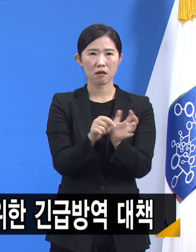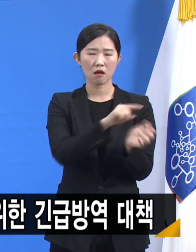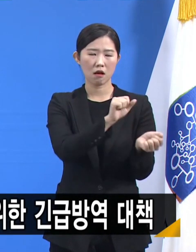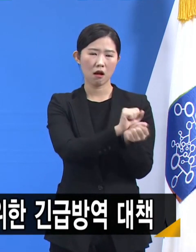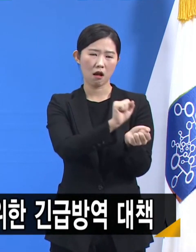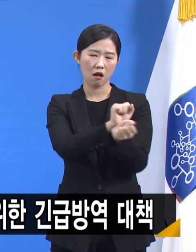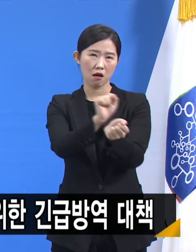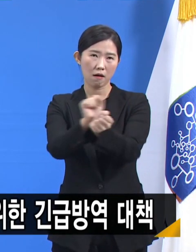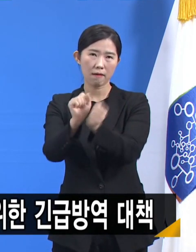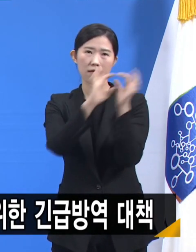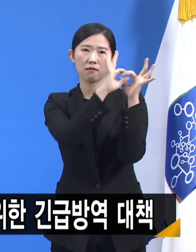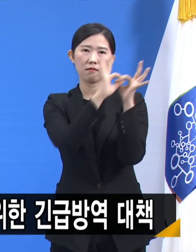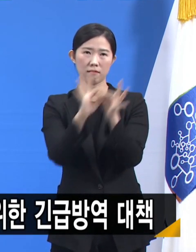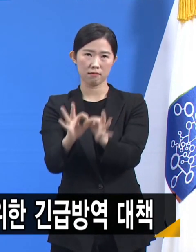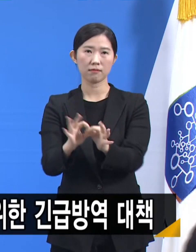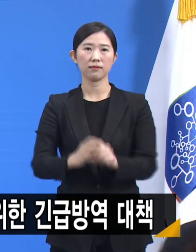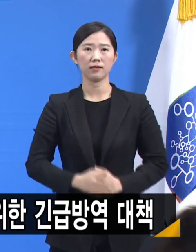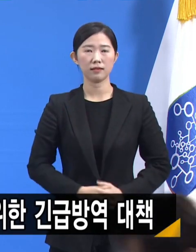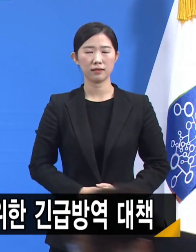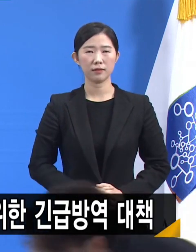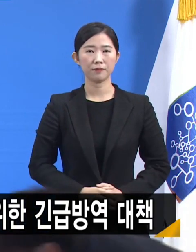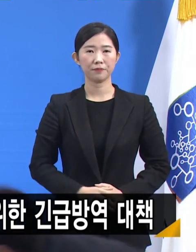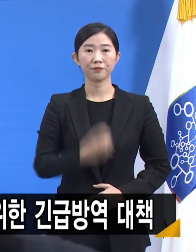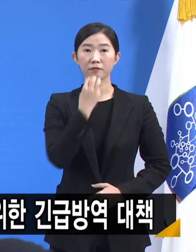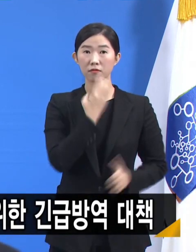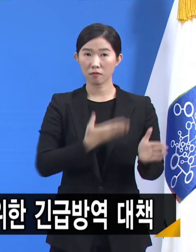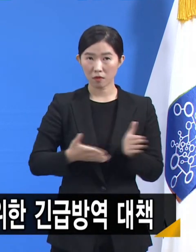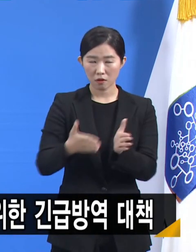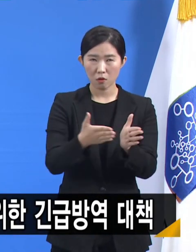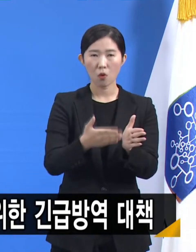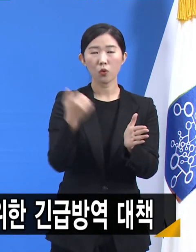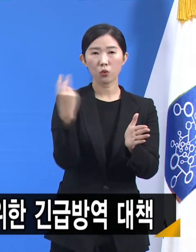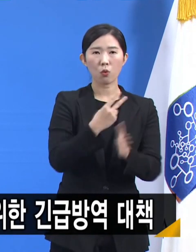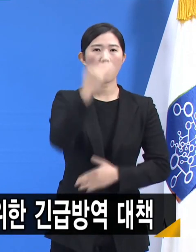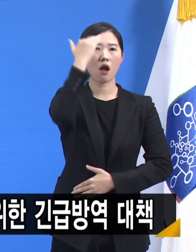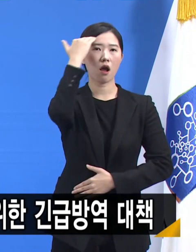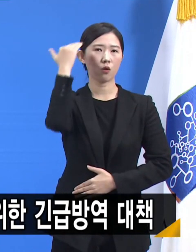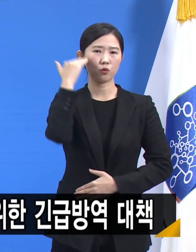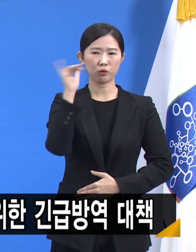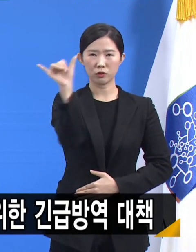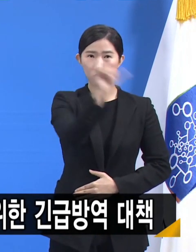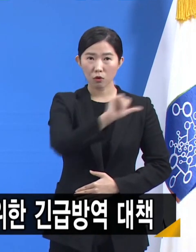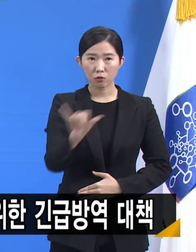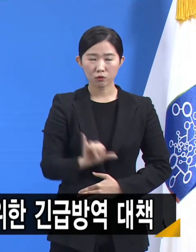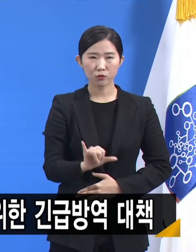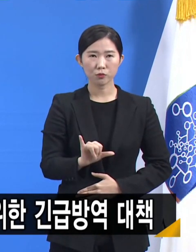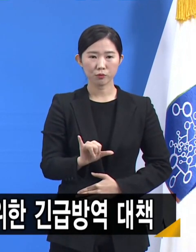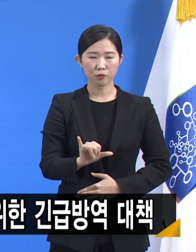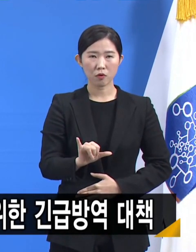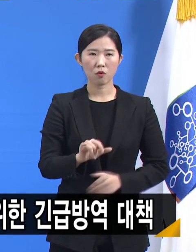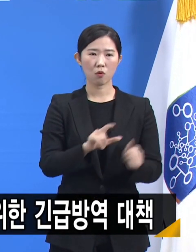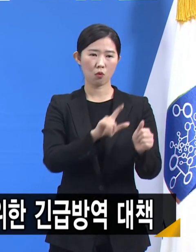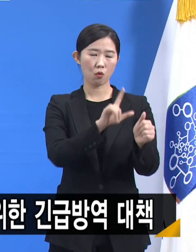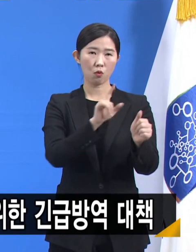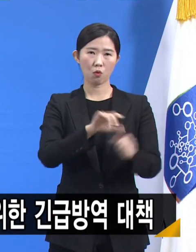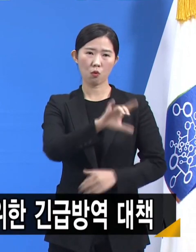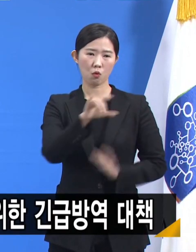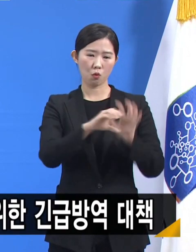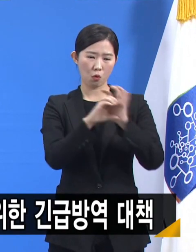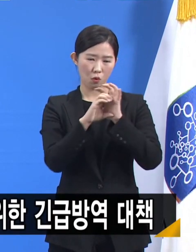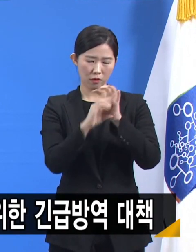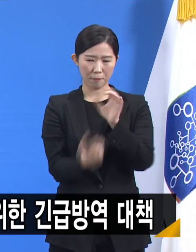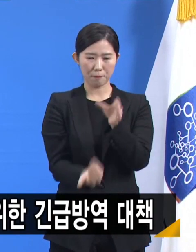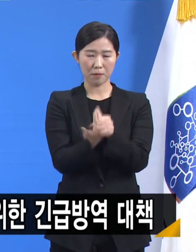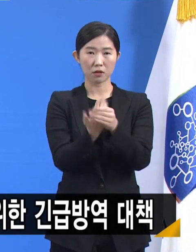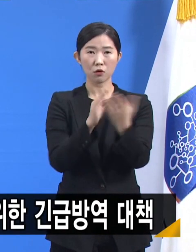끊이지 않고 있습니다. 경기도는 물론 대한민국 전체가 코로나 발생 이후 최대의 위기를